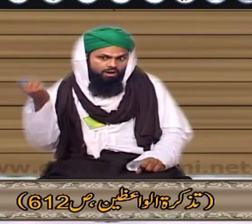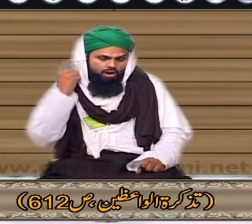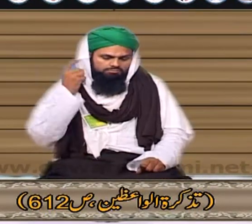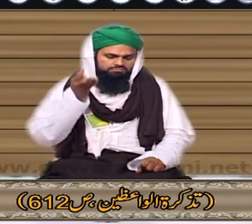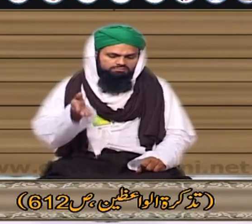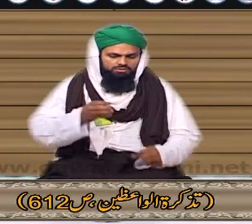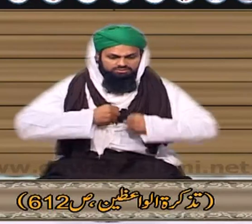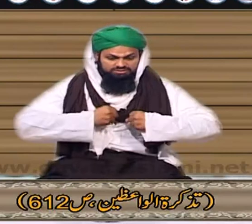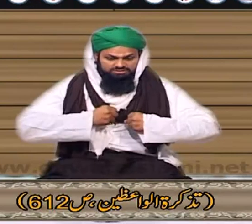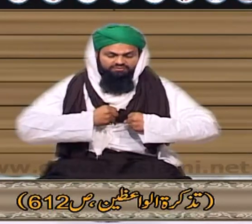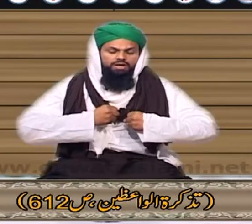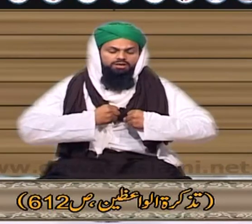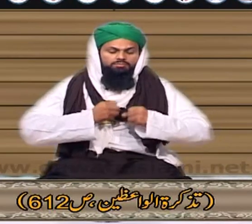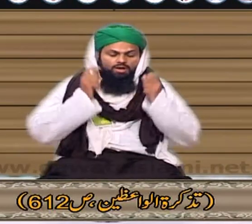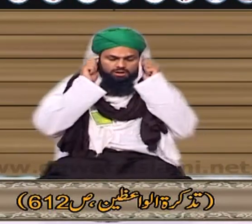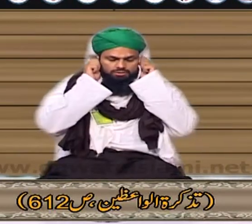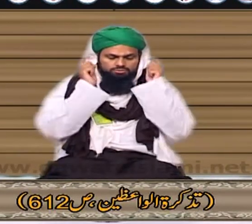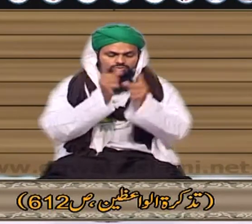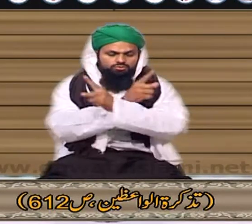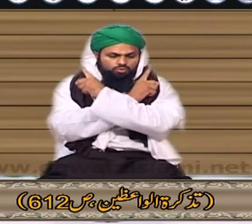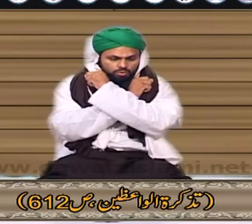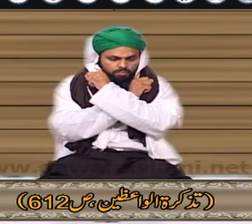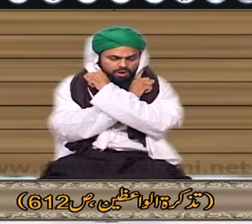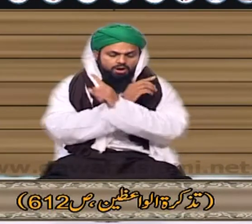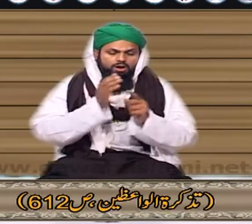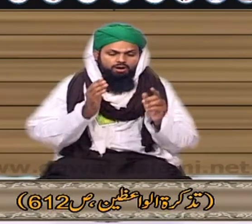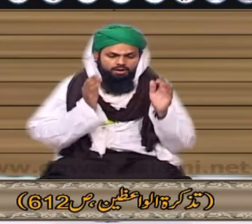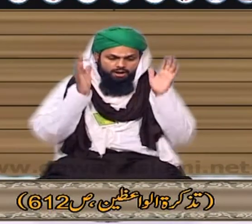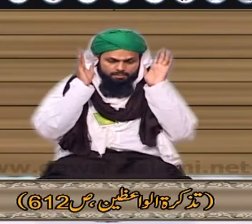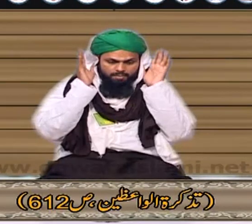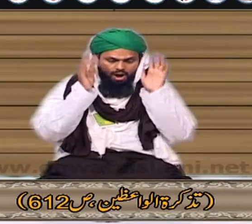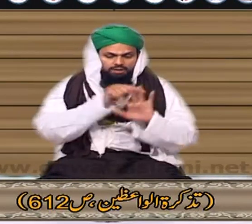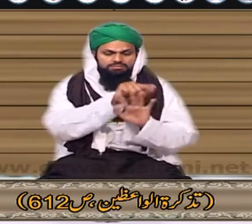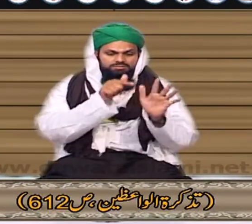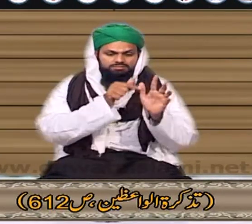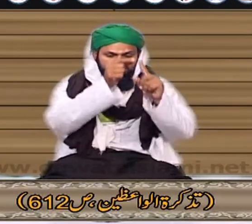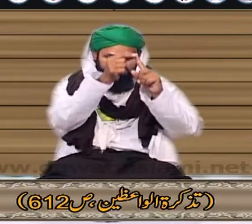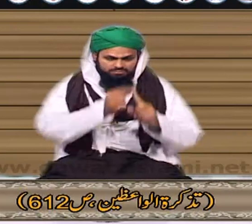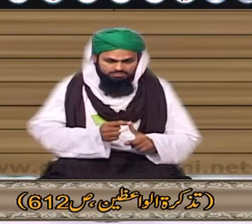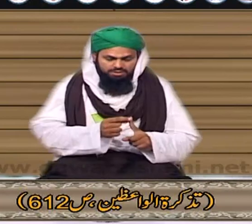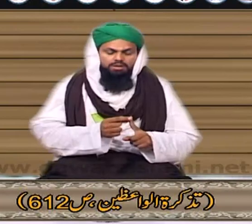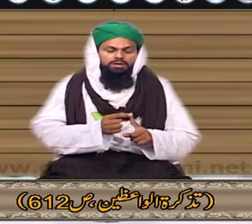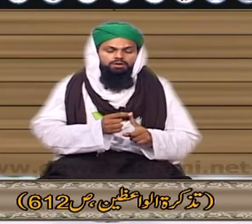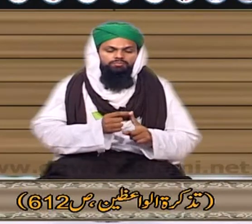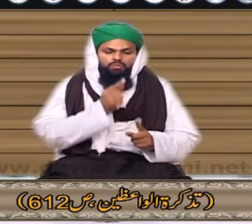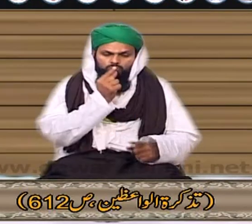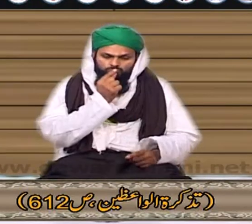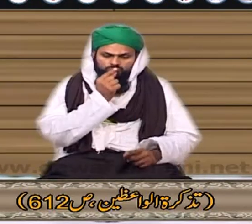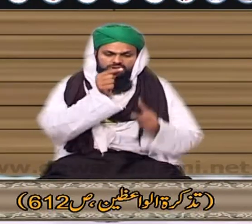یہ جوانی میں توبہ کیا کرتا تھا اور نماز روزے کا پابند تھا یہ واقعہ بسکرات